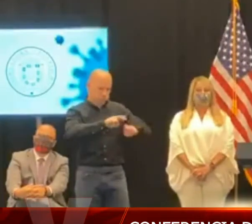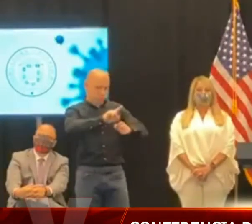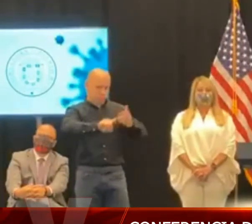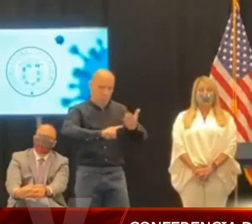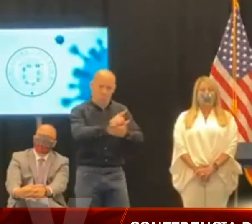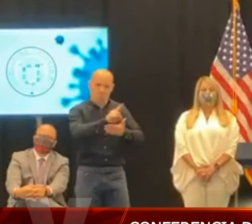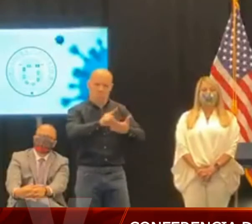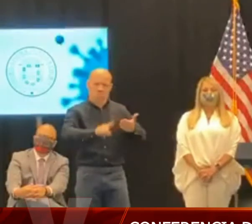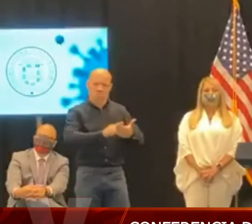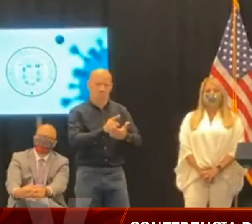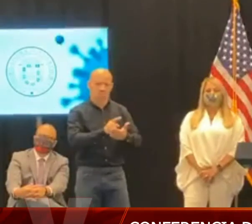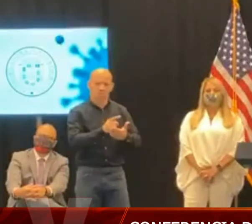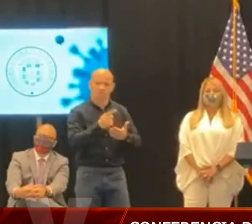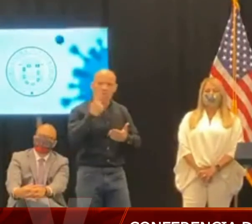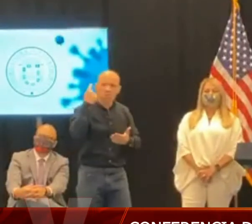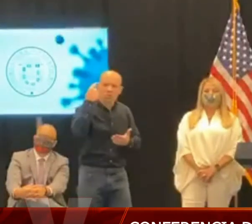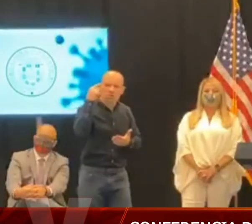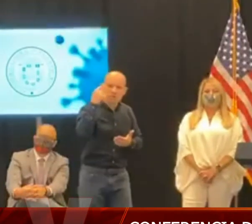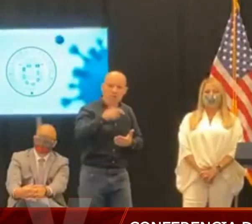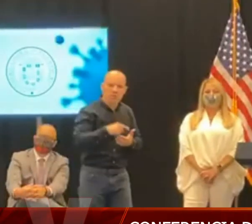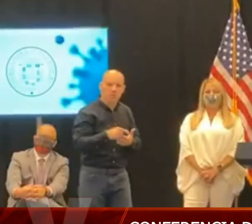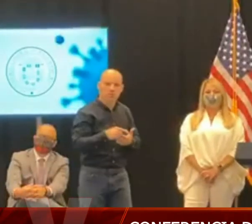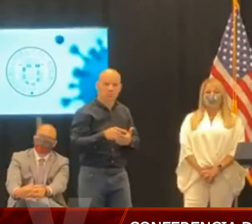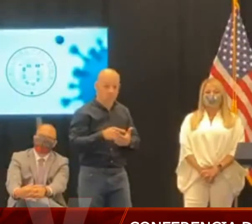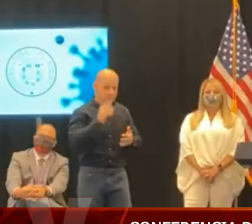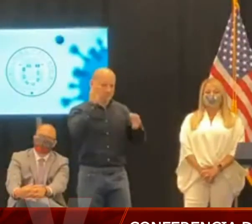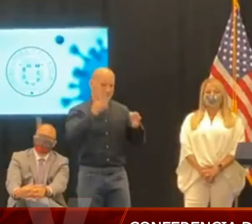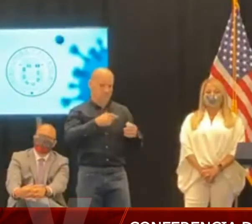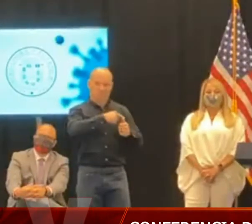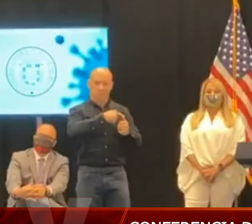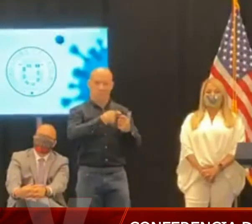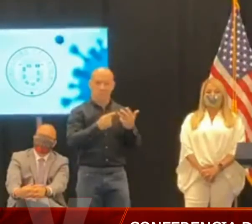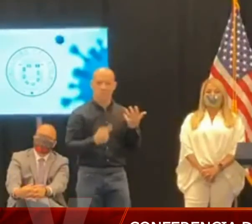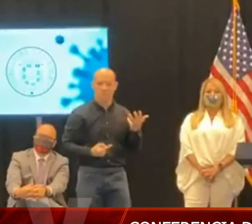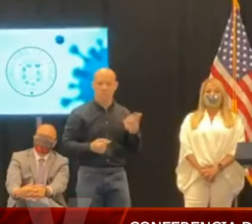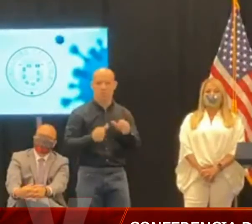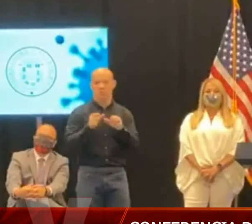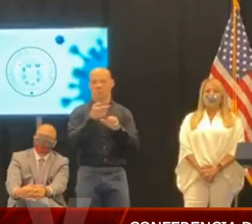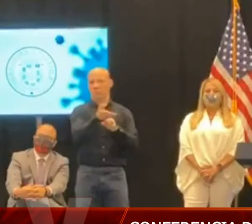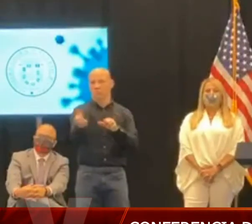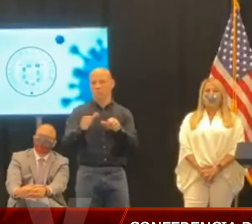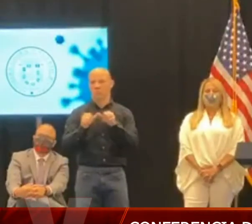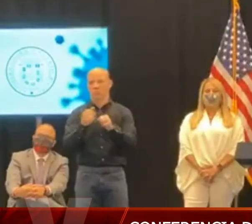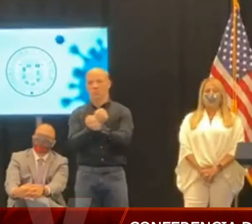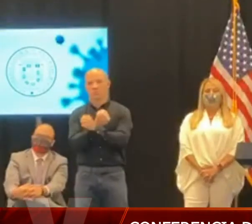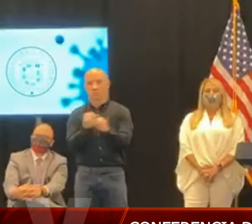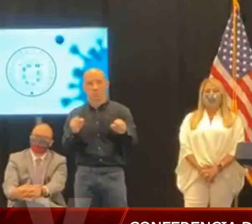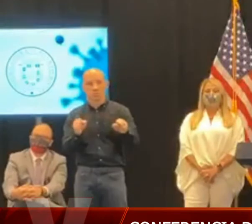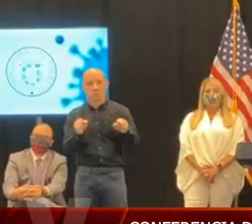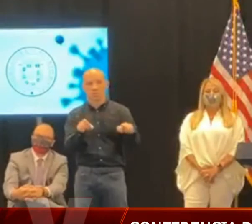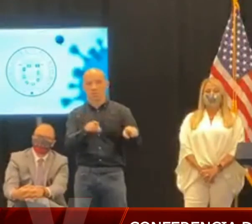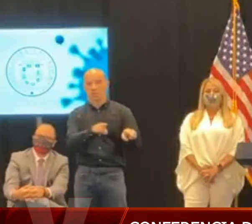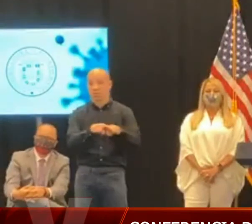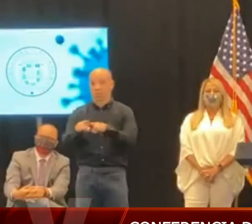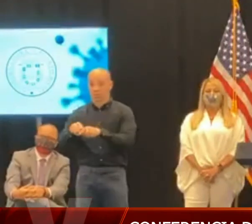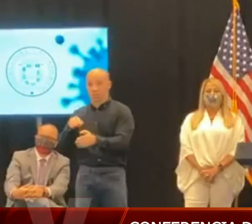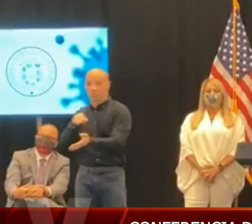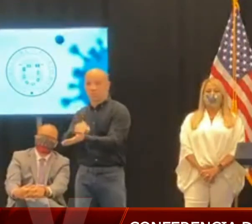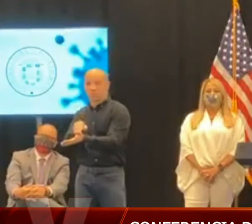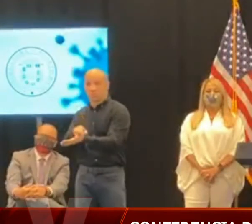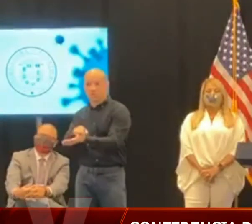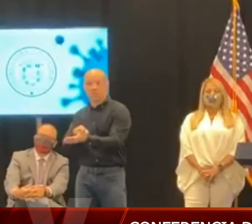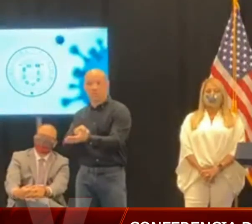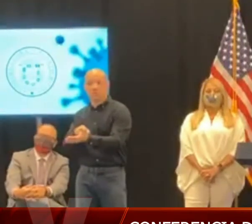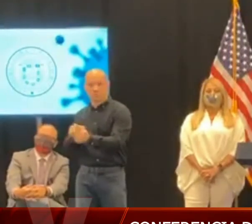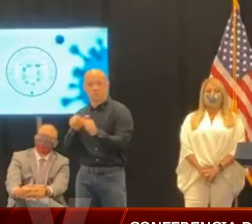medidas de seguridad para protegerlo a usted y al personal médico, para asegurar que